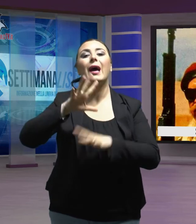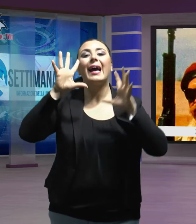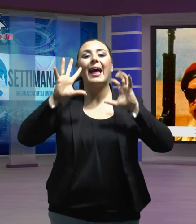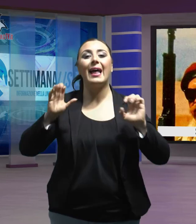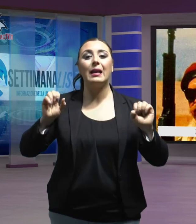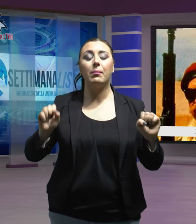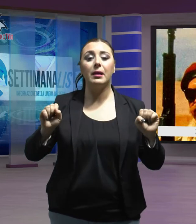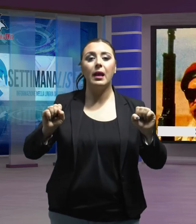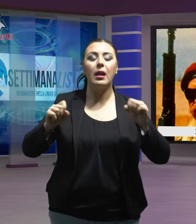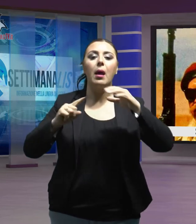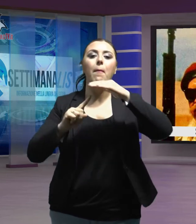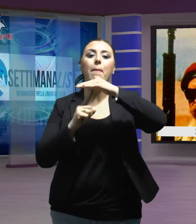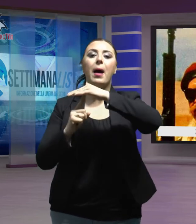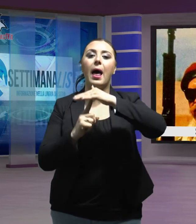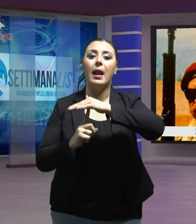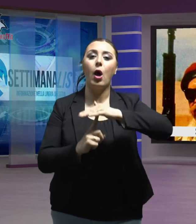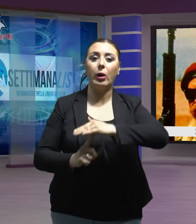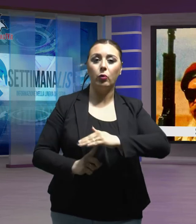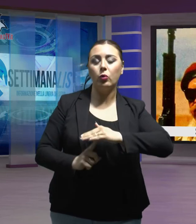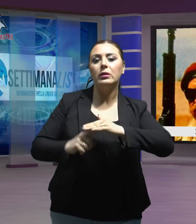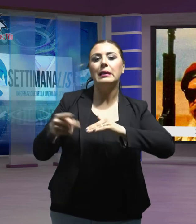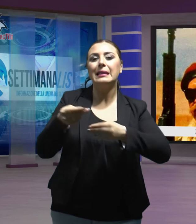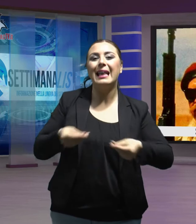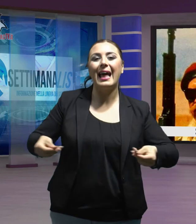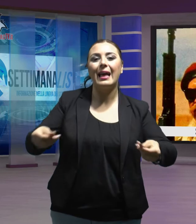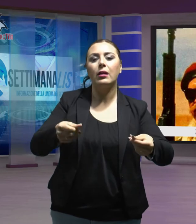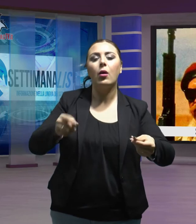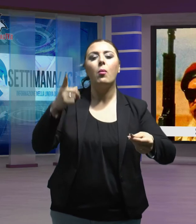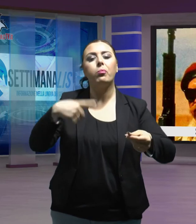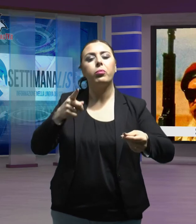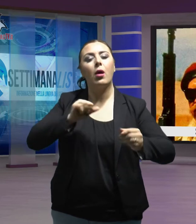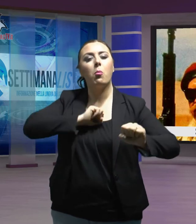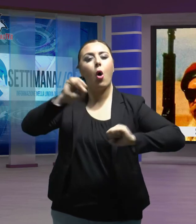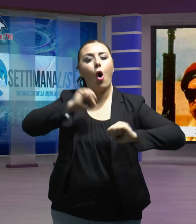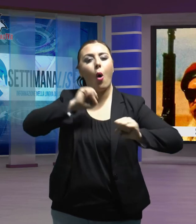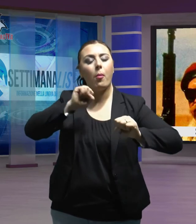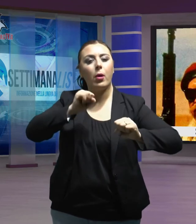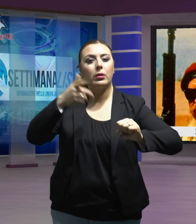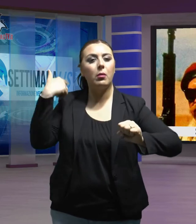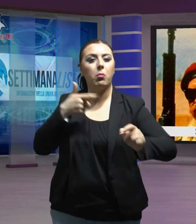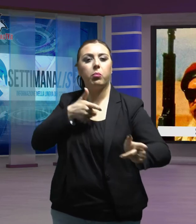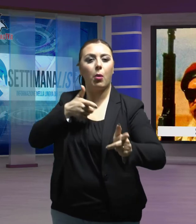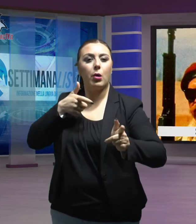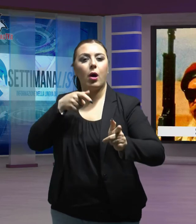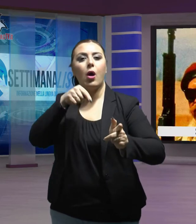paracadutisti nei territori bombardati con proiettili all'uranio